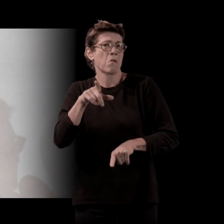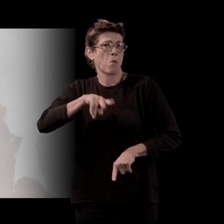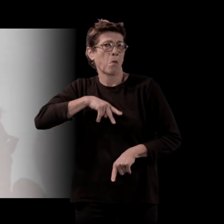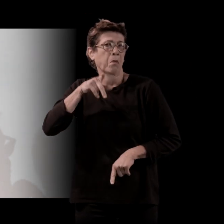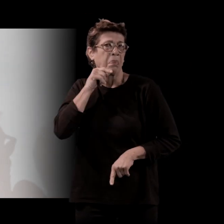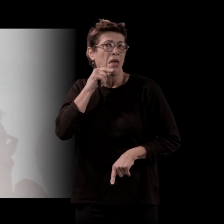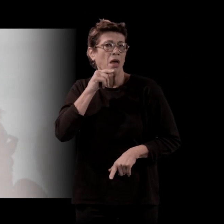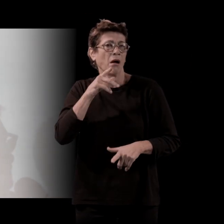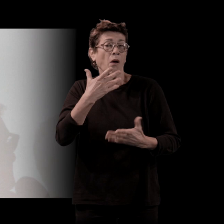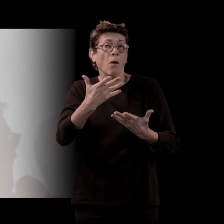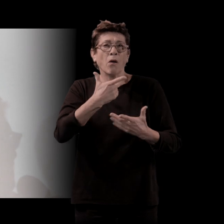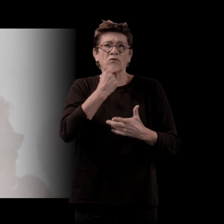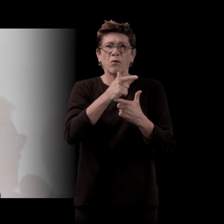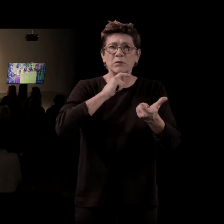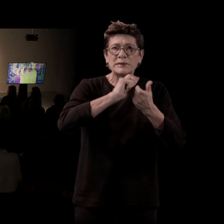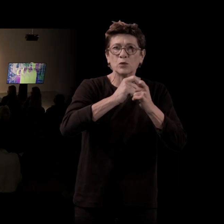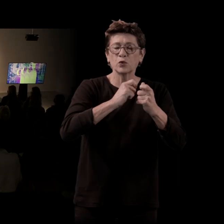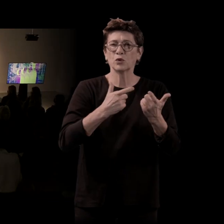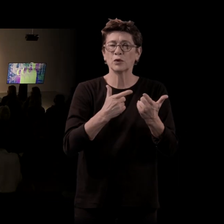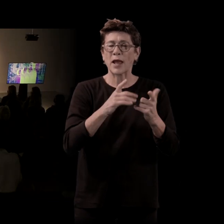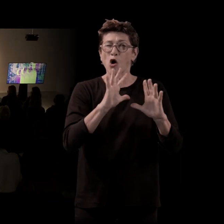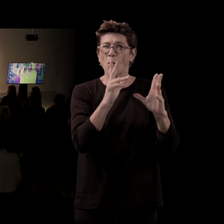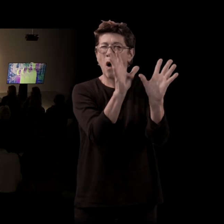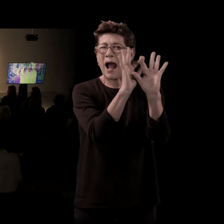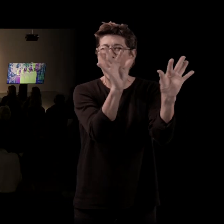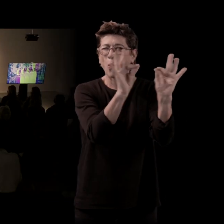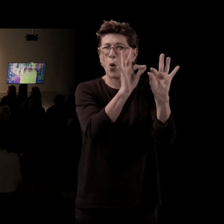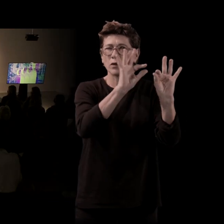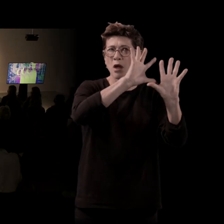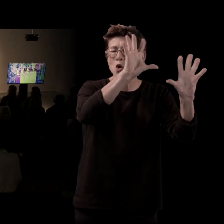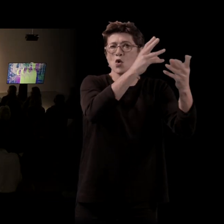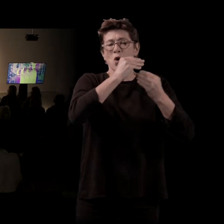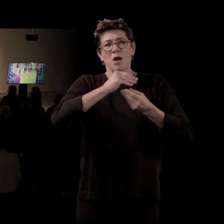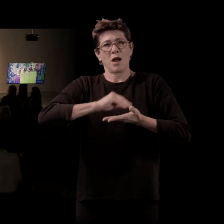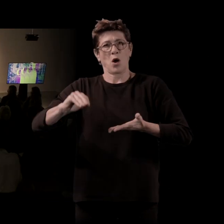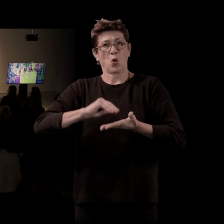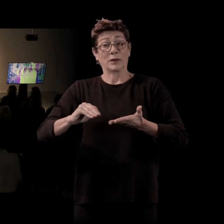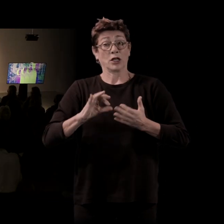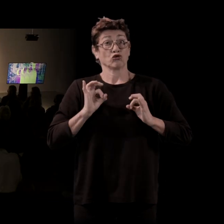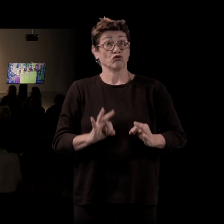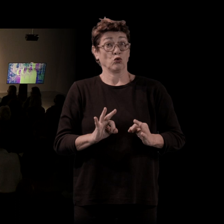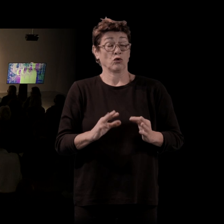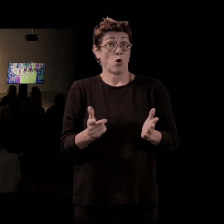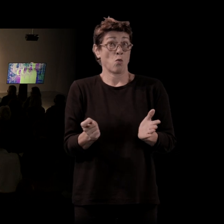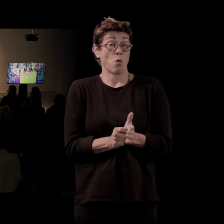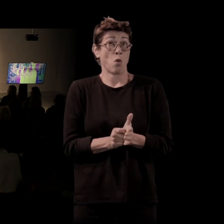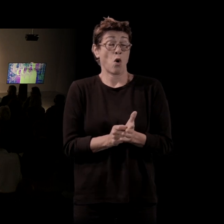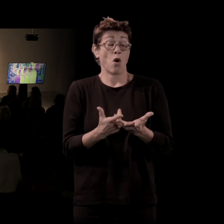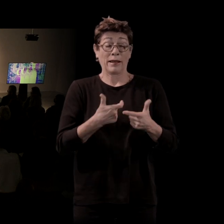dit, comment je pourrais raconter ça ? Et c'est le moment où écrire, ça a cessé d'être un moyen pour prendre des distances, pour devenir quelqu